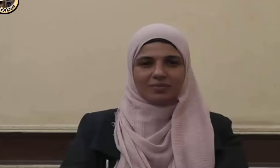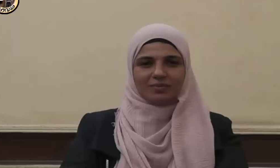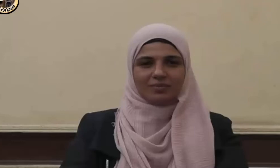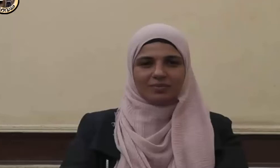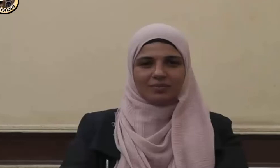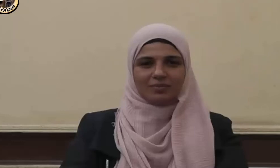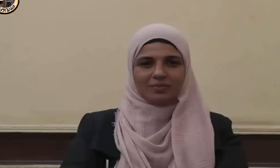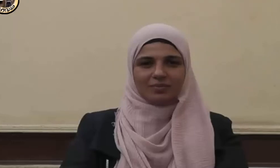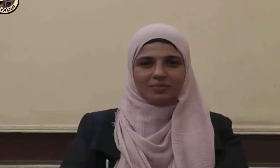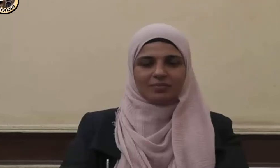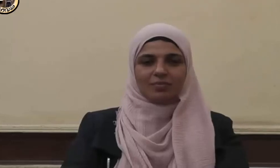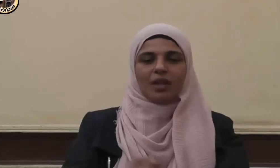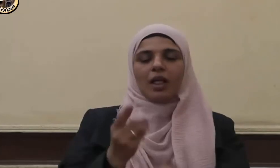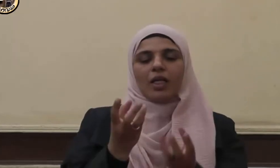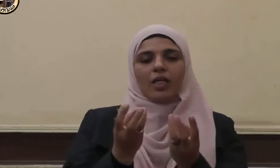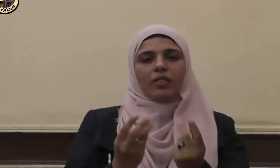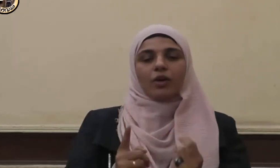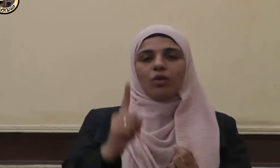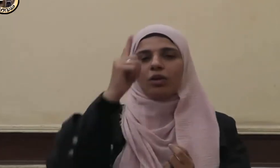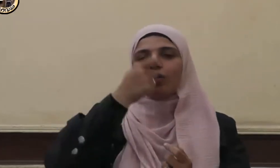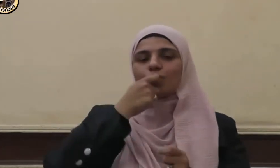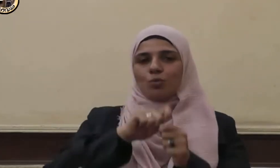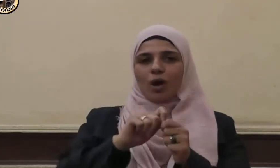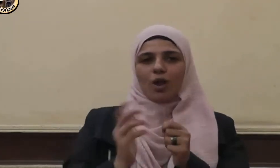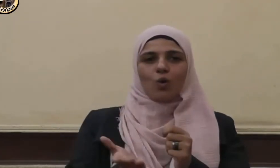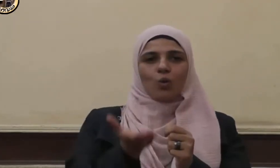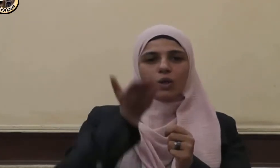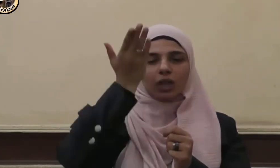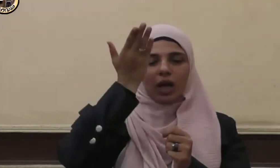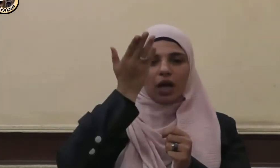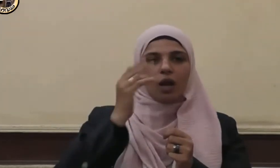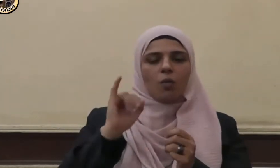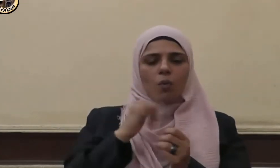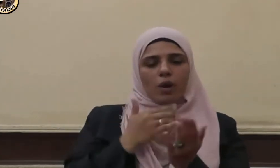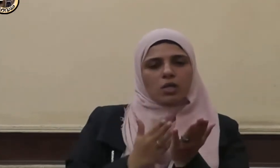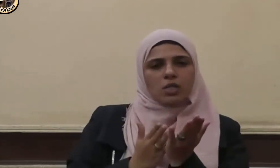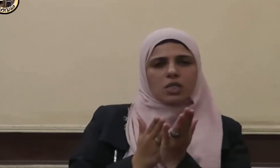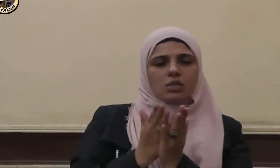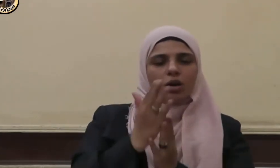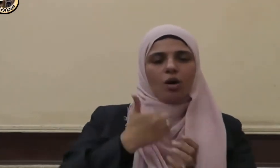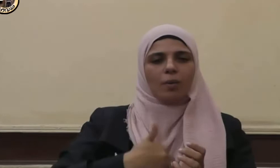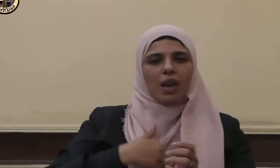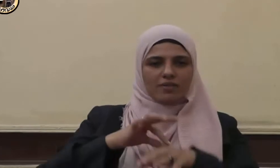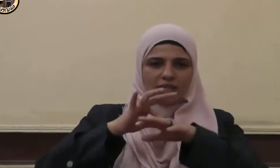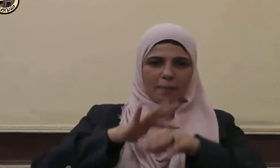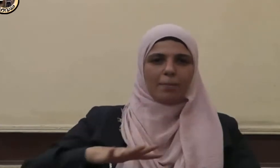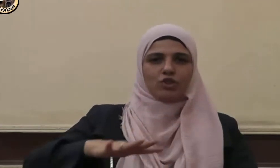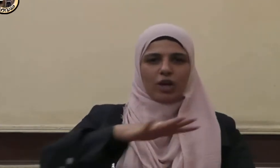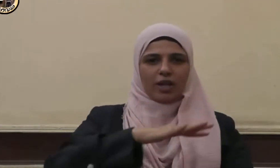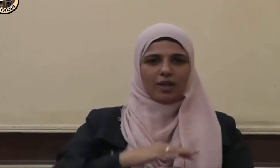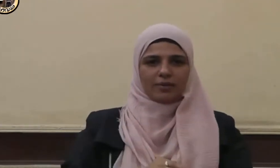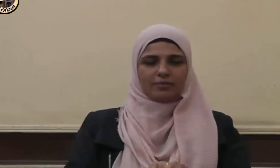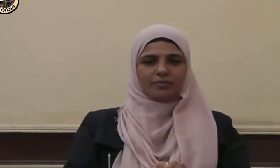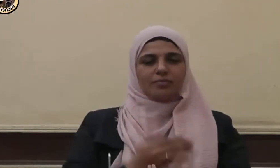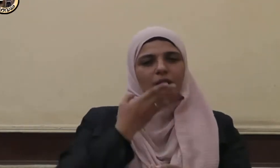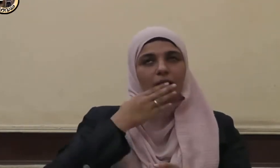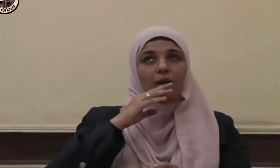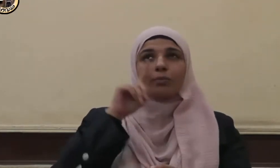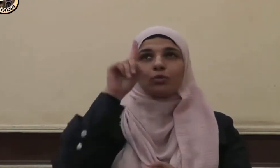ذكر الله تعالى وأثره في استقامة النفس البشرية الحمد لله رب